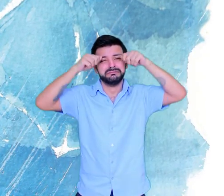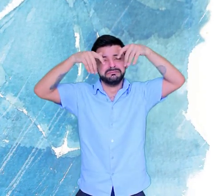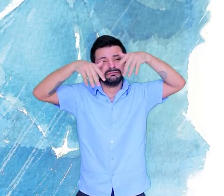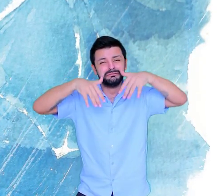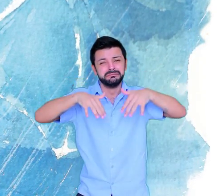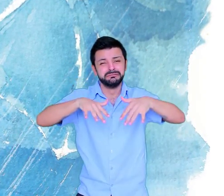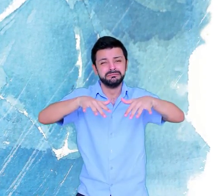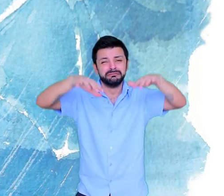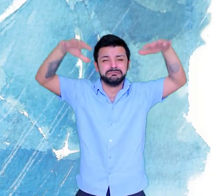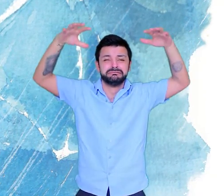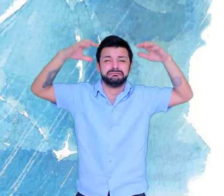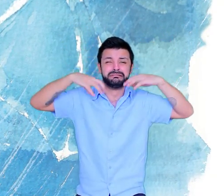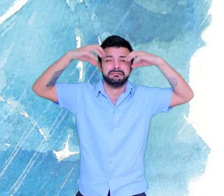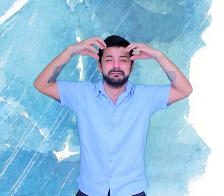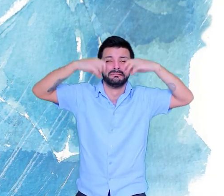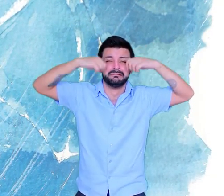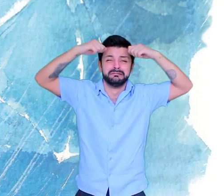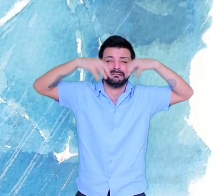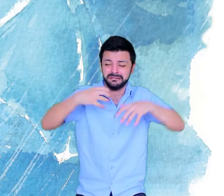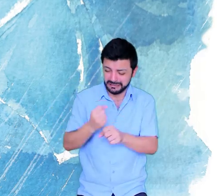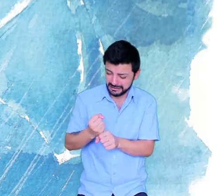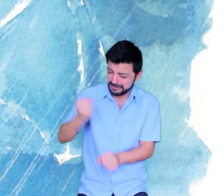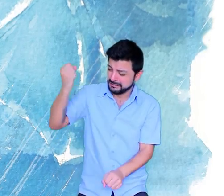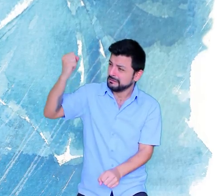Guarda-chuva Não resolve